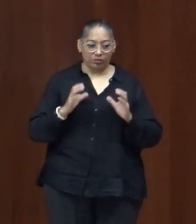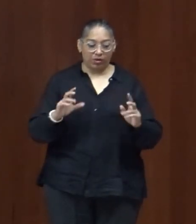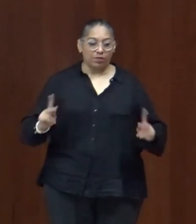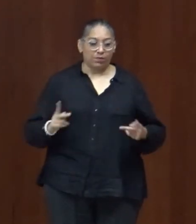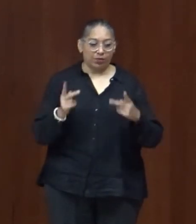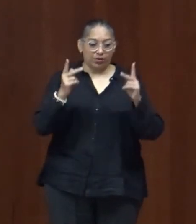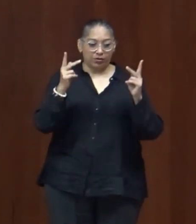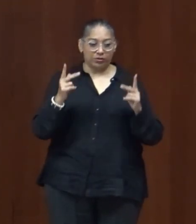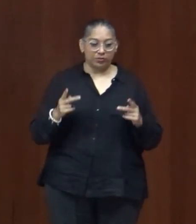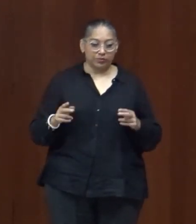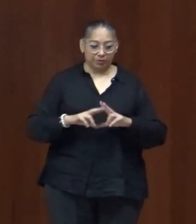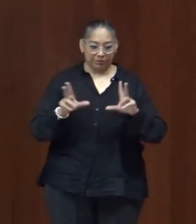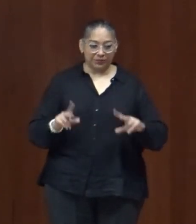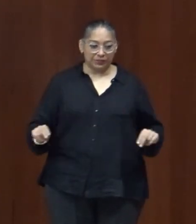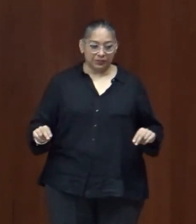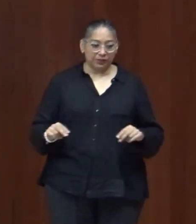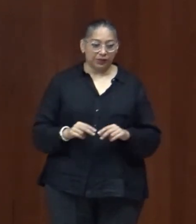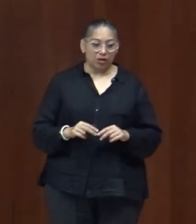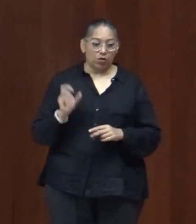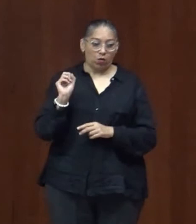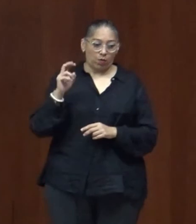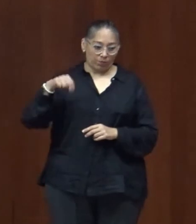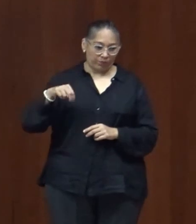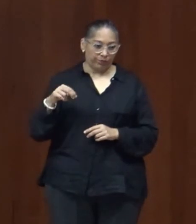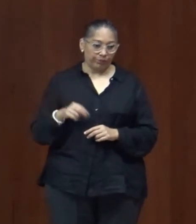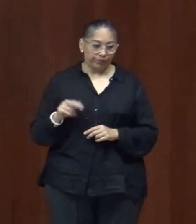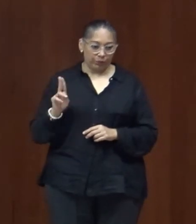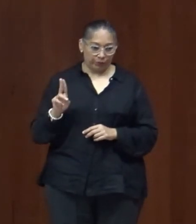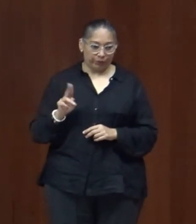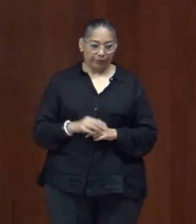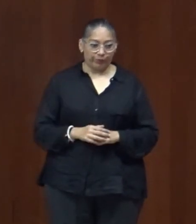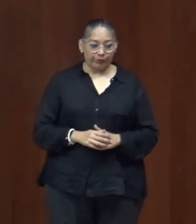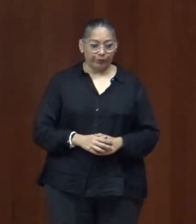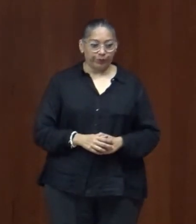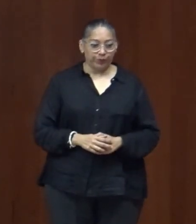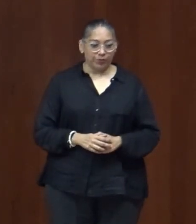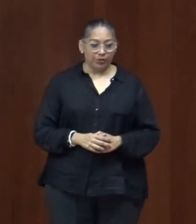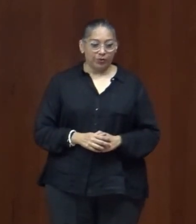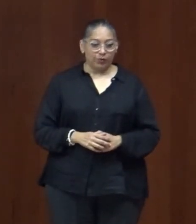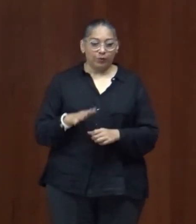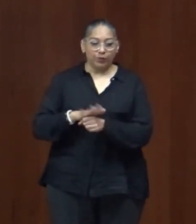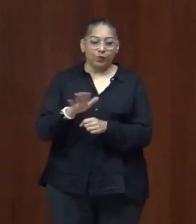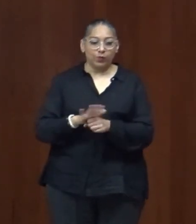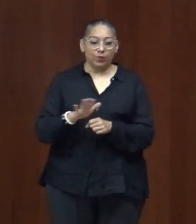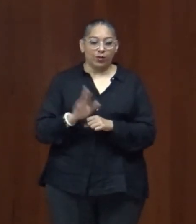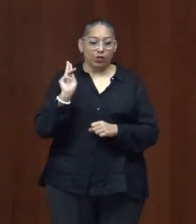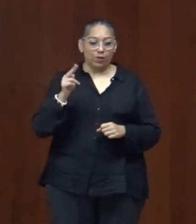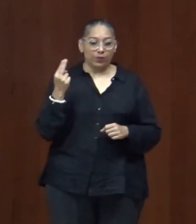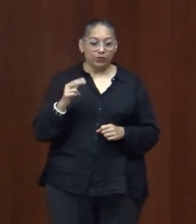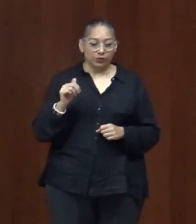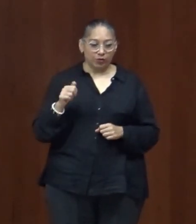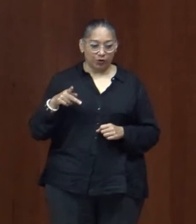unidas instituto para el estudio avanzado de la sostenibilidad en Tokio Japón y un diplomado